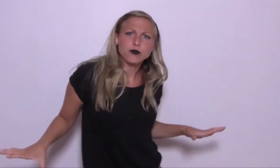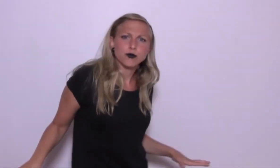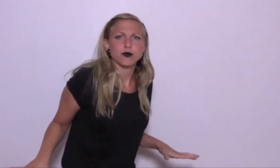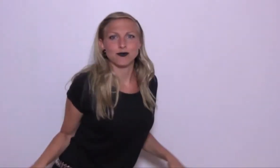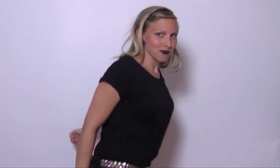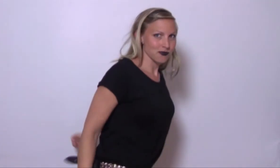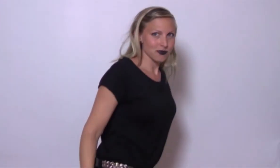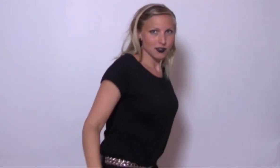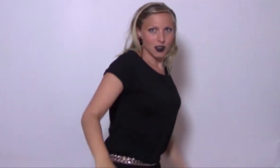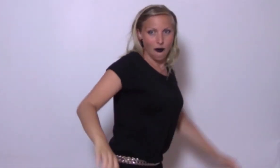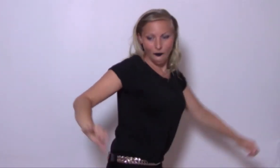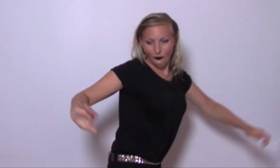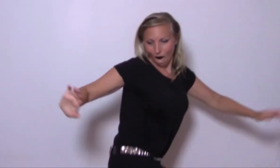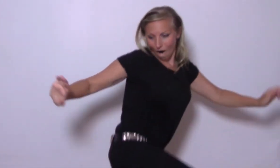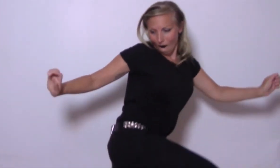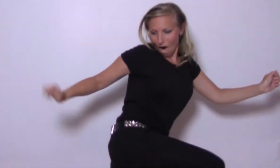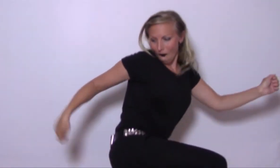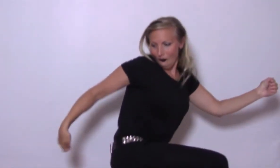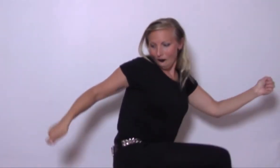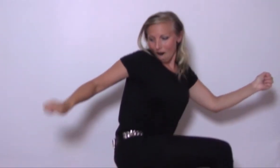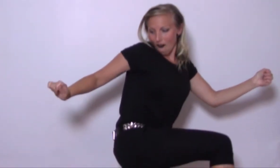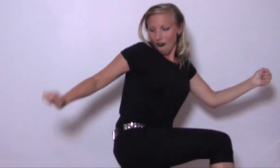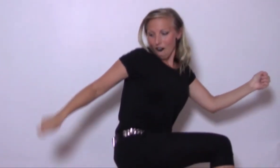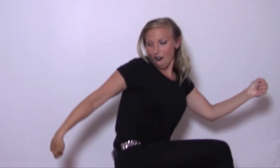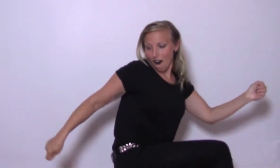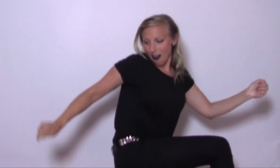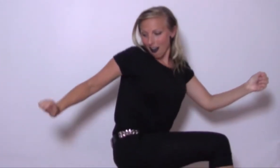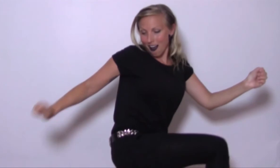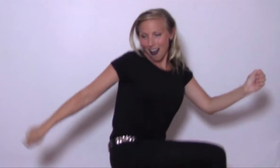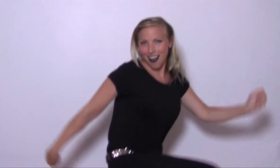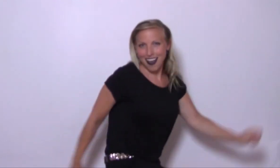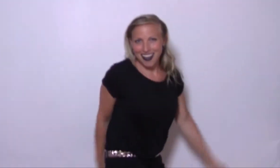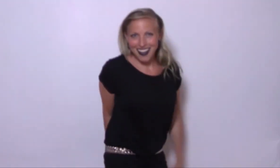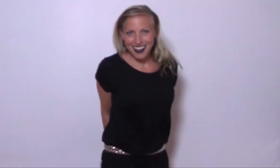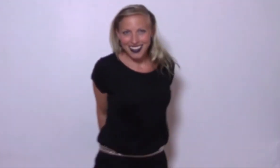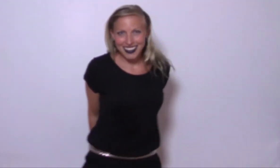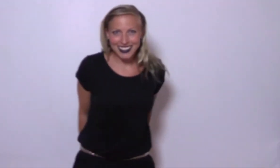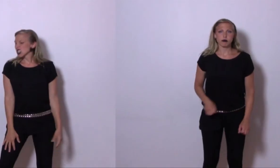borgnyn Du ser ingenting, min kära lilla borgnyn Jag vidare!